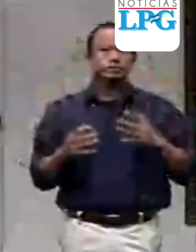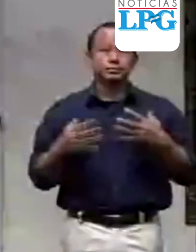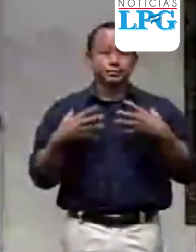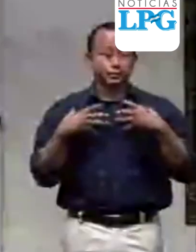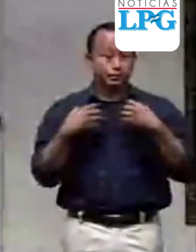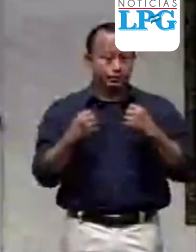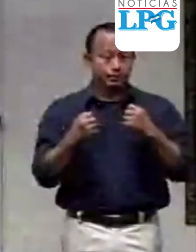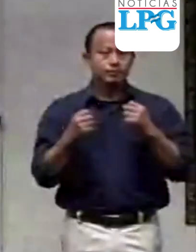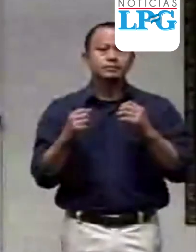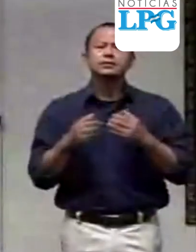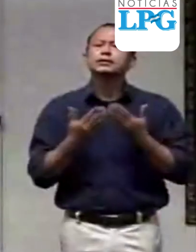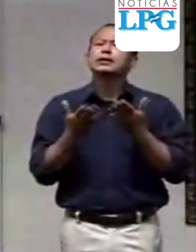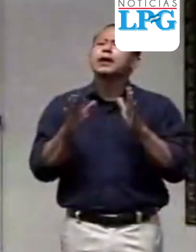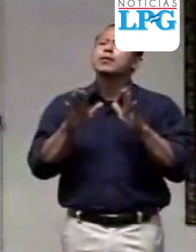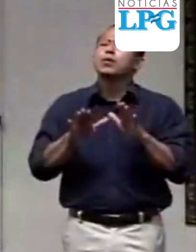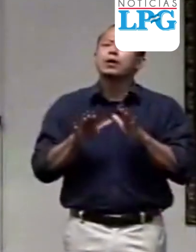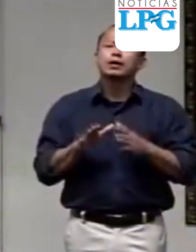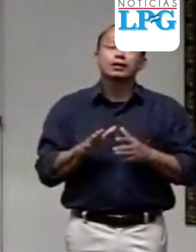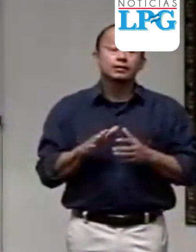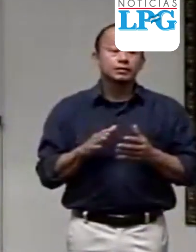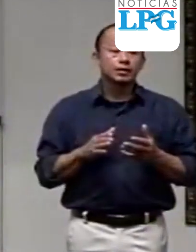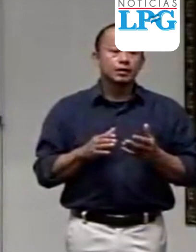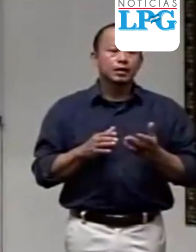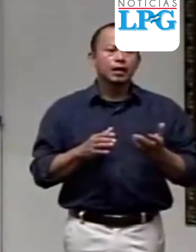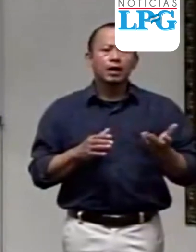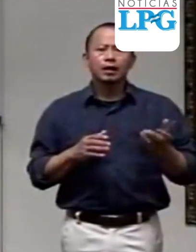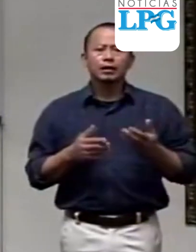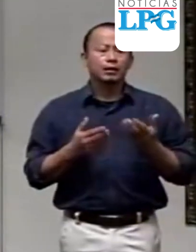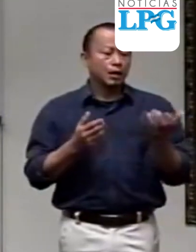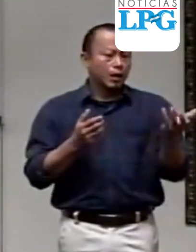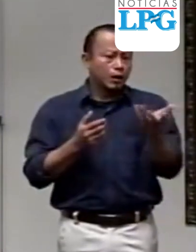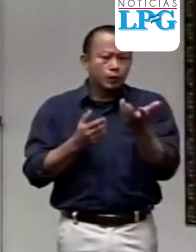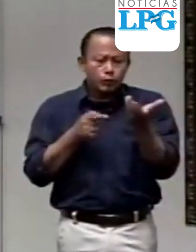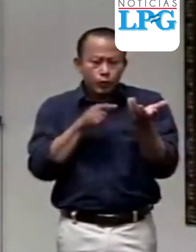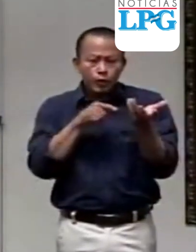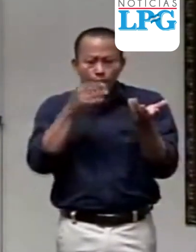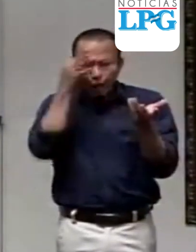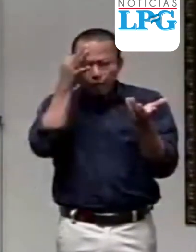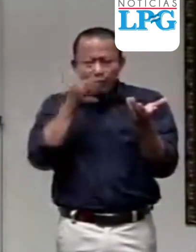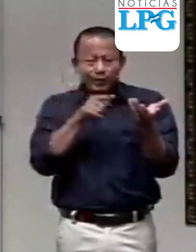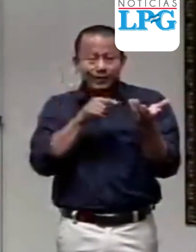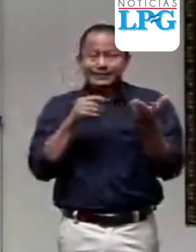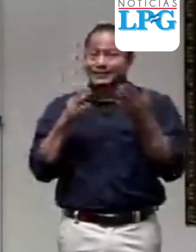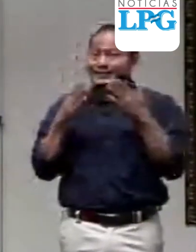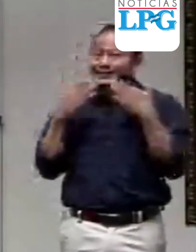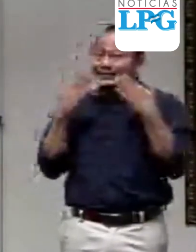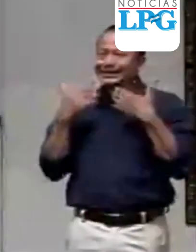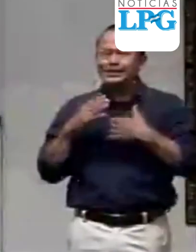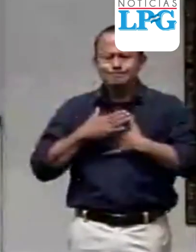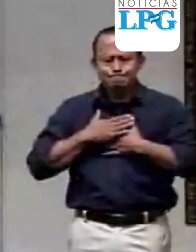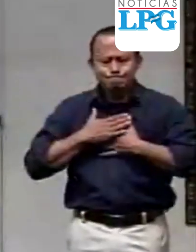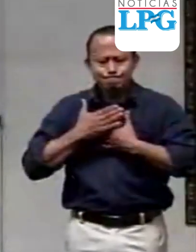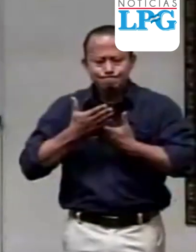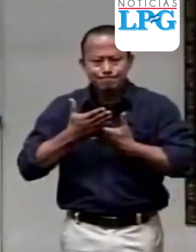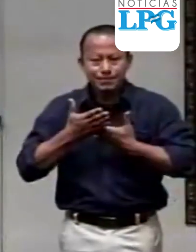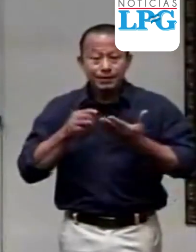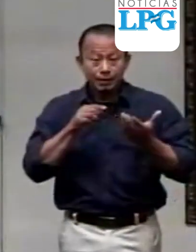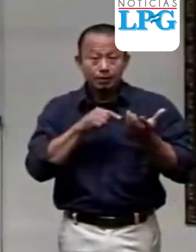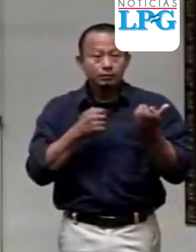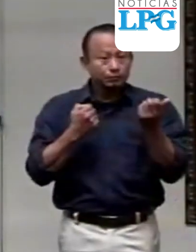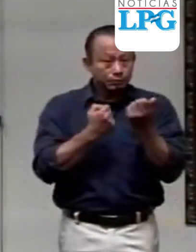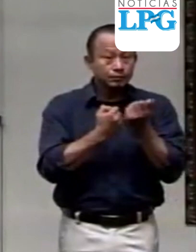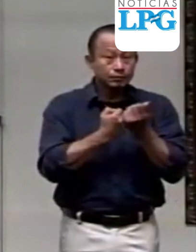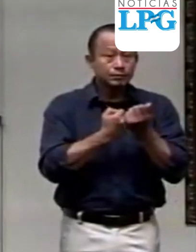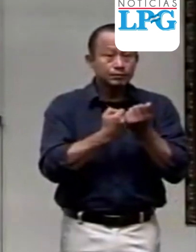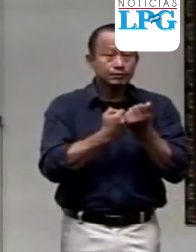Agradecemos toda la colaboración de los fieles que con tanta alegría y generosidad están ayudando